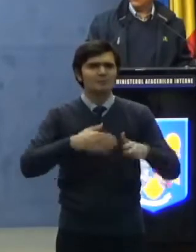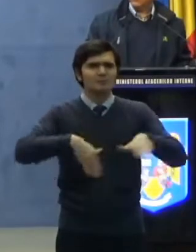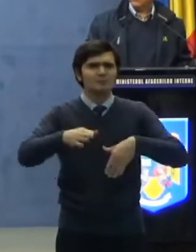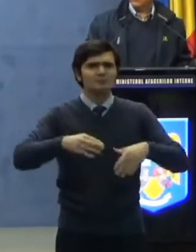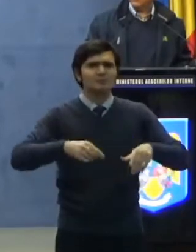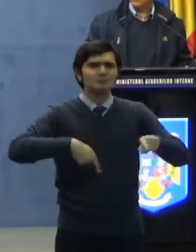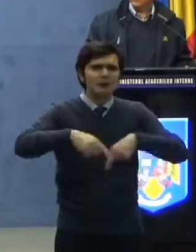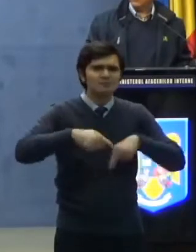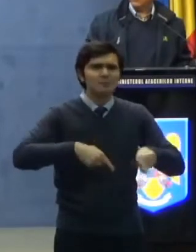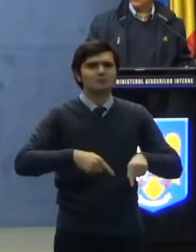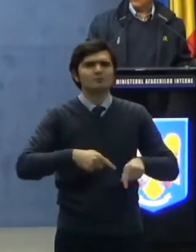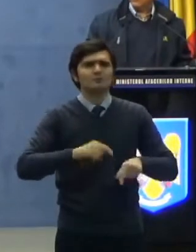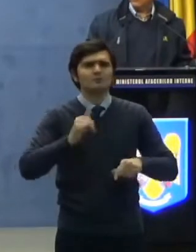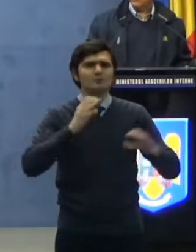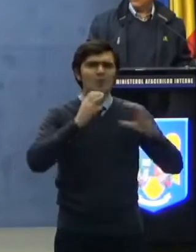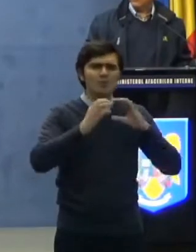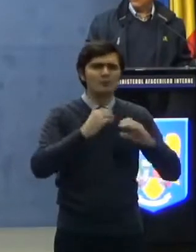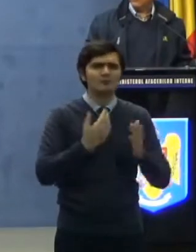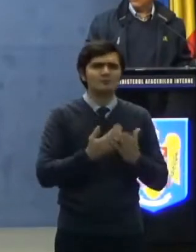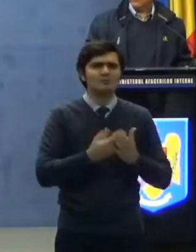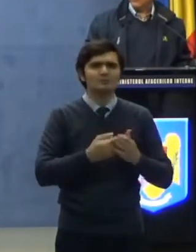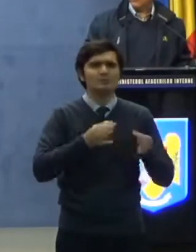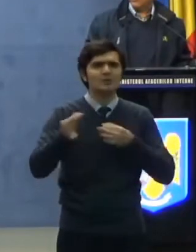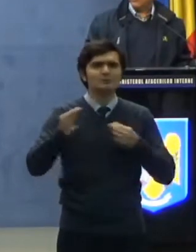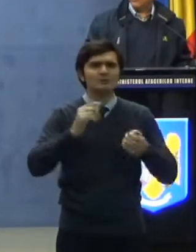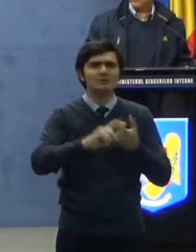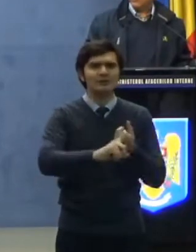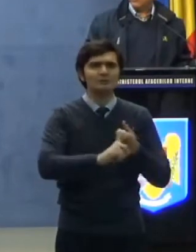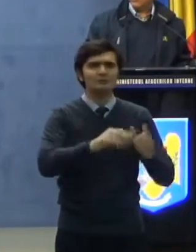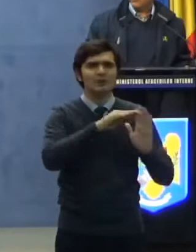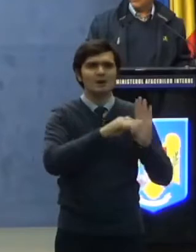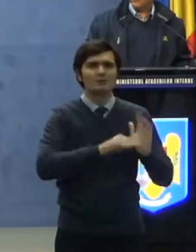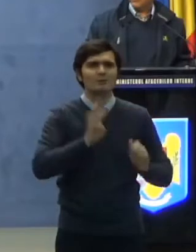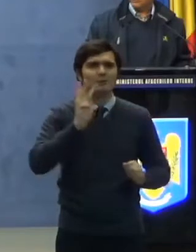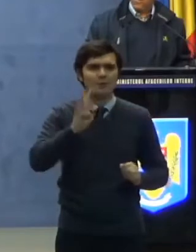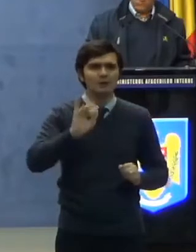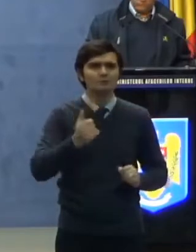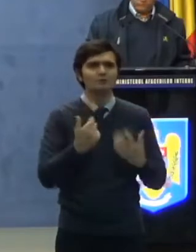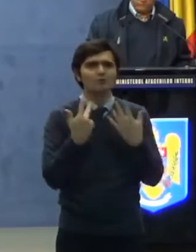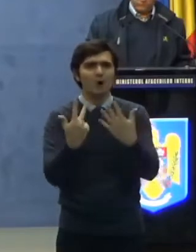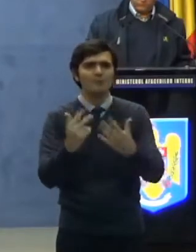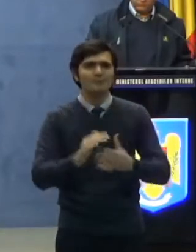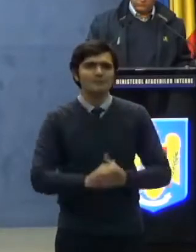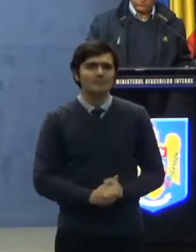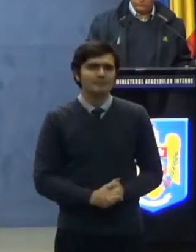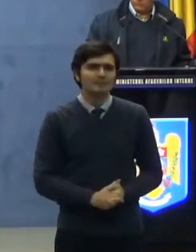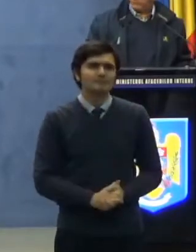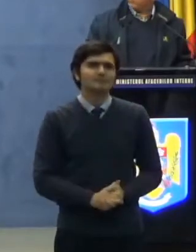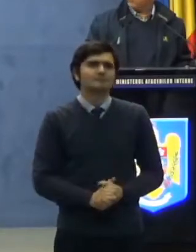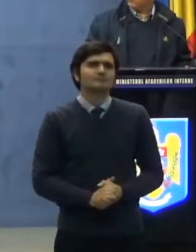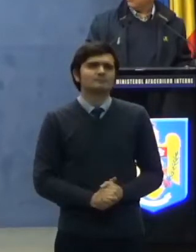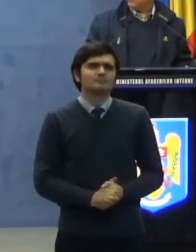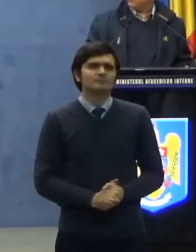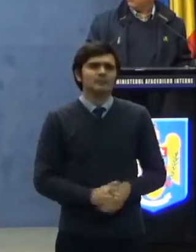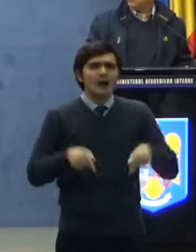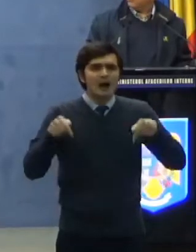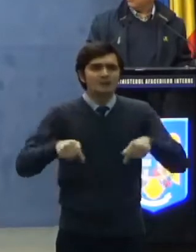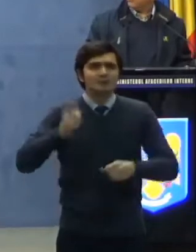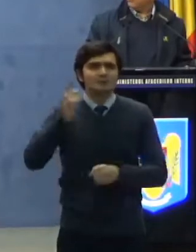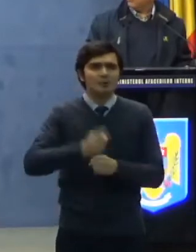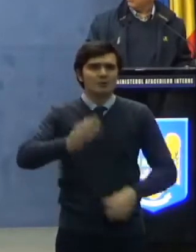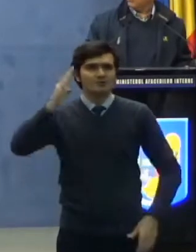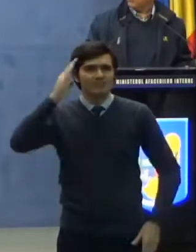Infrastructurii și Comunicațiilor pentru măsurile prevăzute la articolul 4 și 8. Prezenta